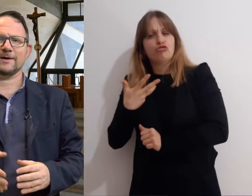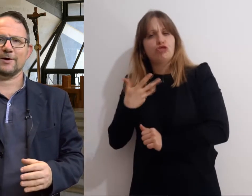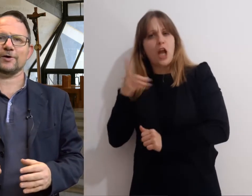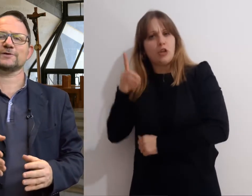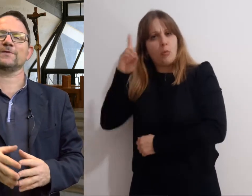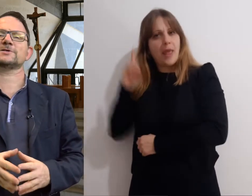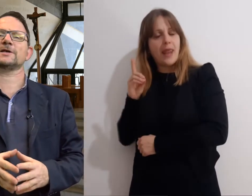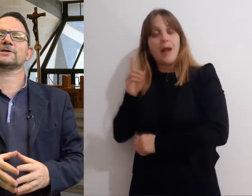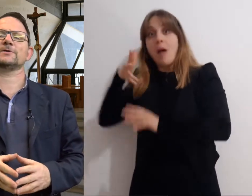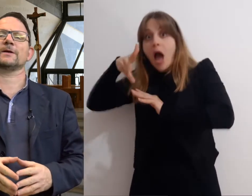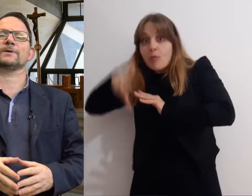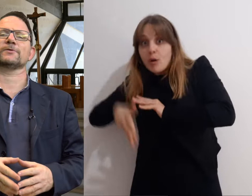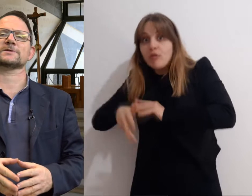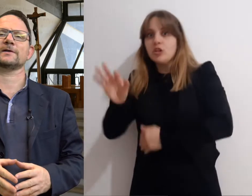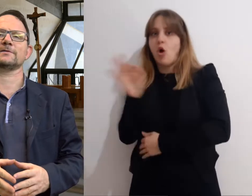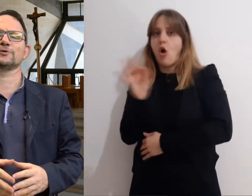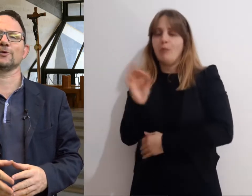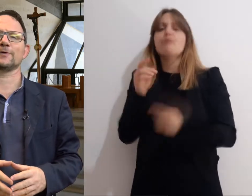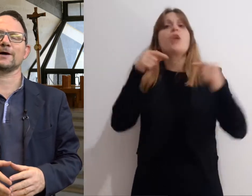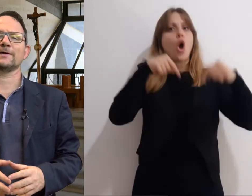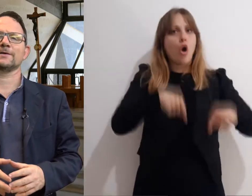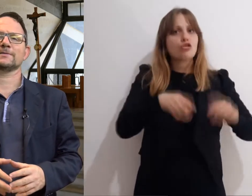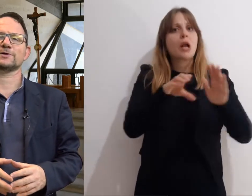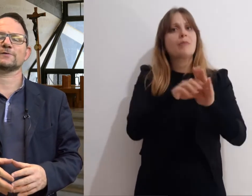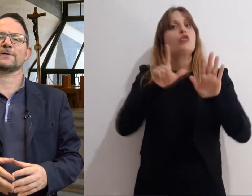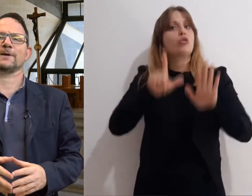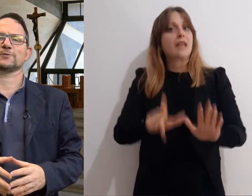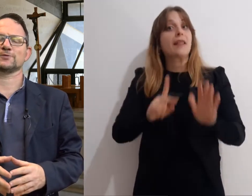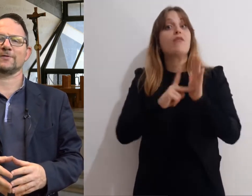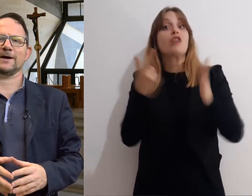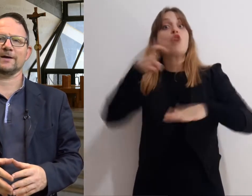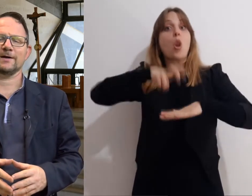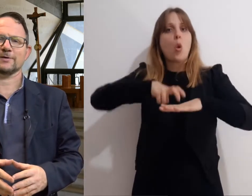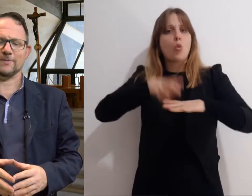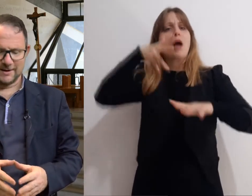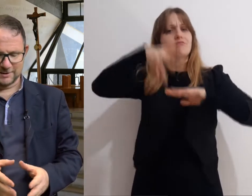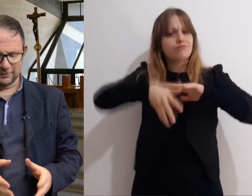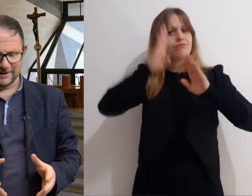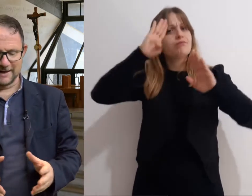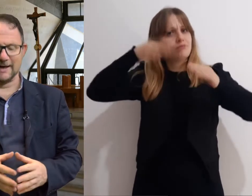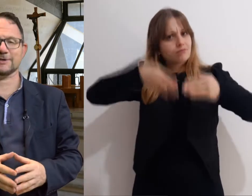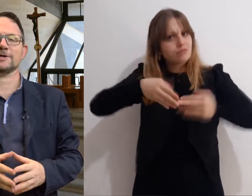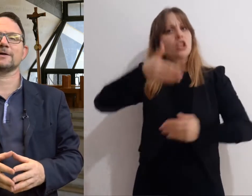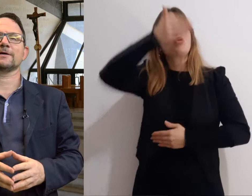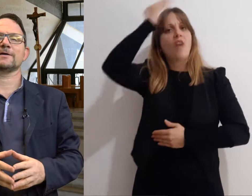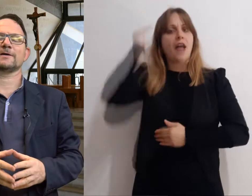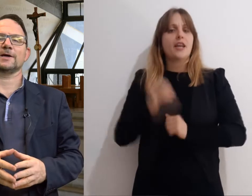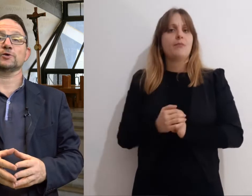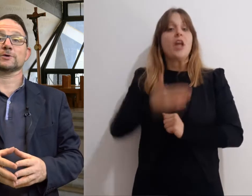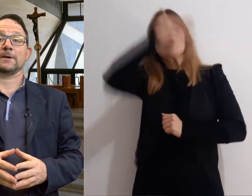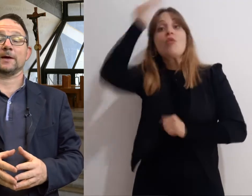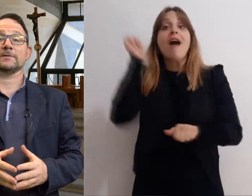parte Oggi invece, leggendo il capitolo settimo di Luca Ci soffermiamo su Giovanni Giovanni si trova in carcere